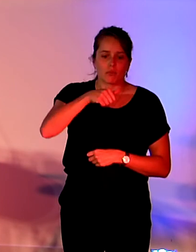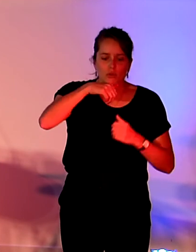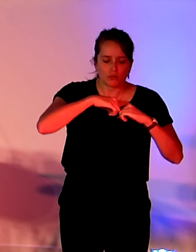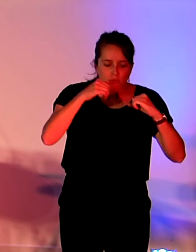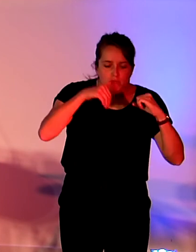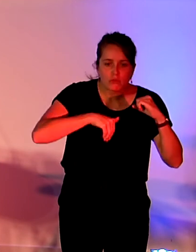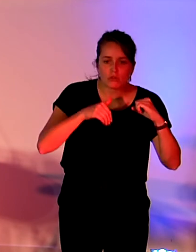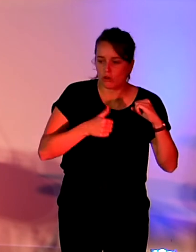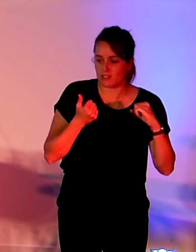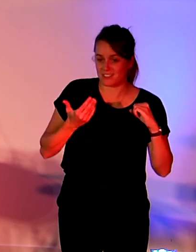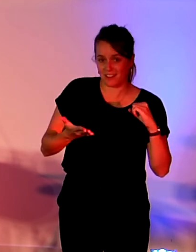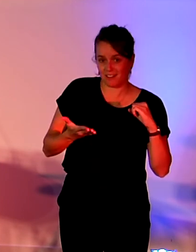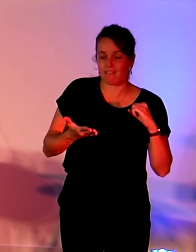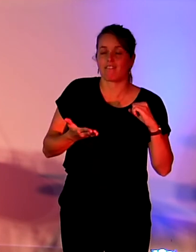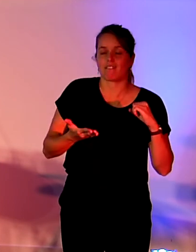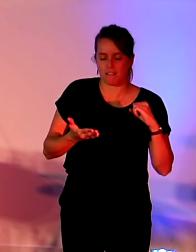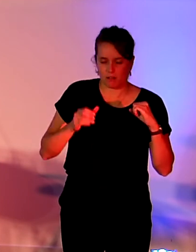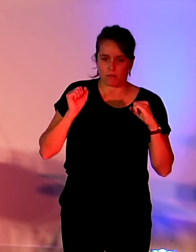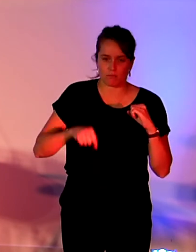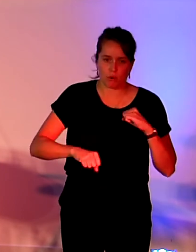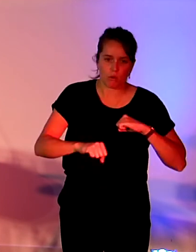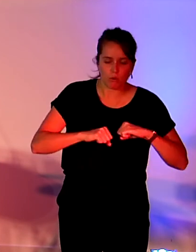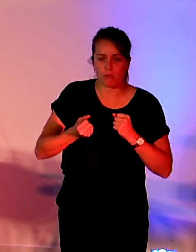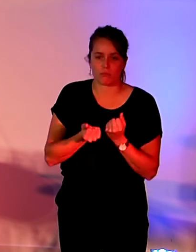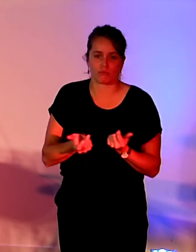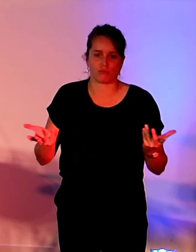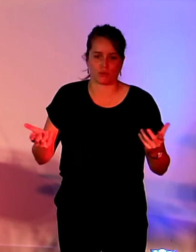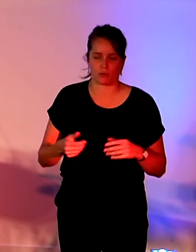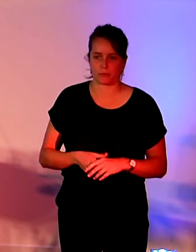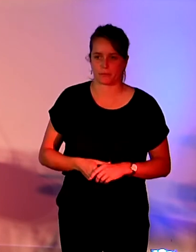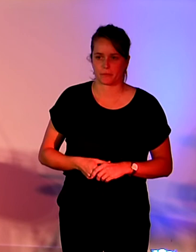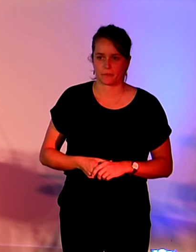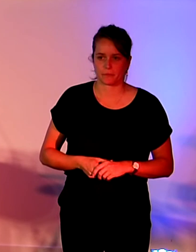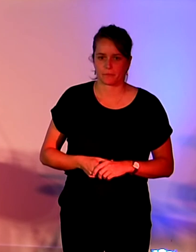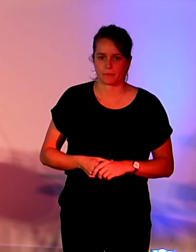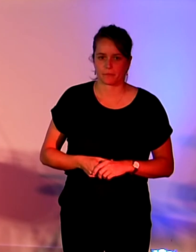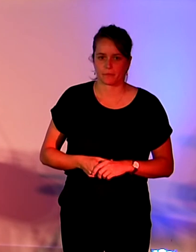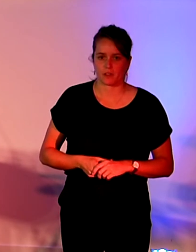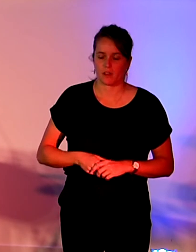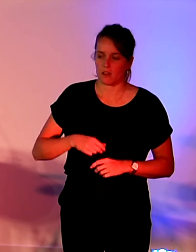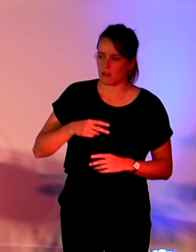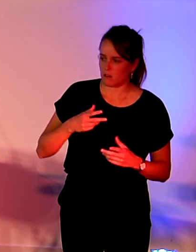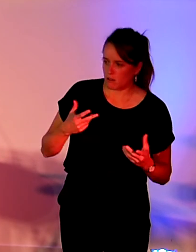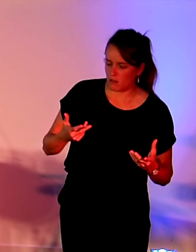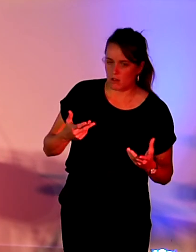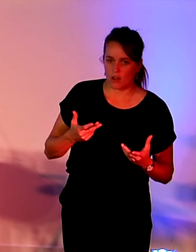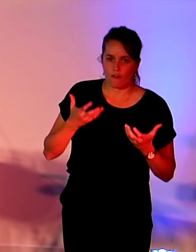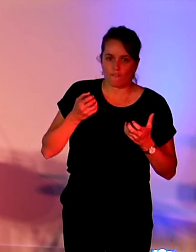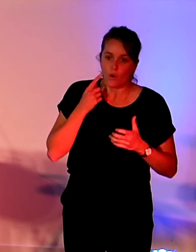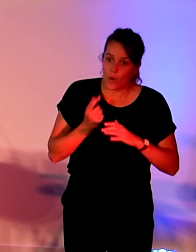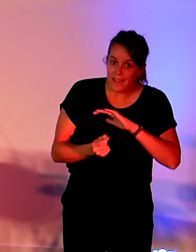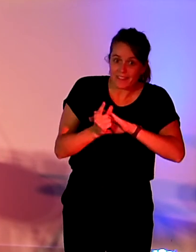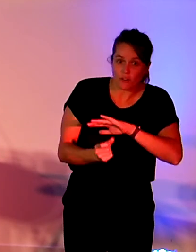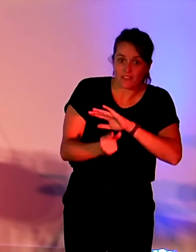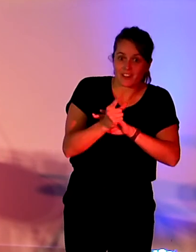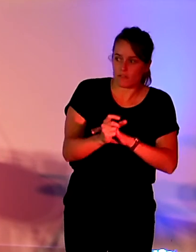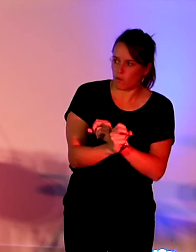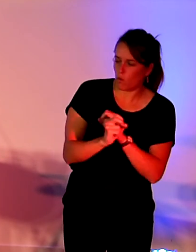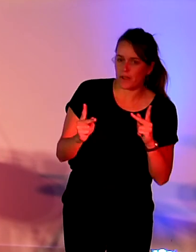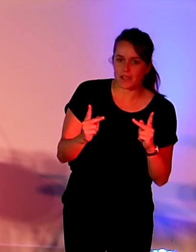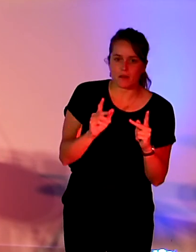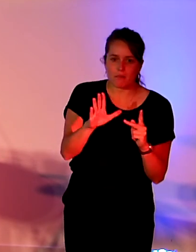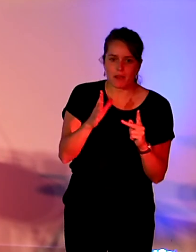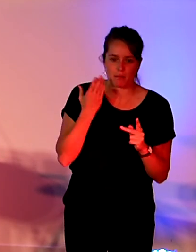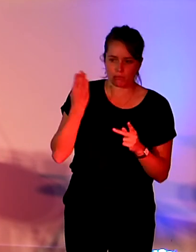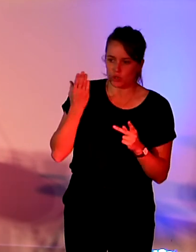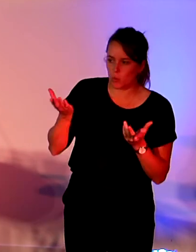premièrement faire en sorte qu'on ait des données pour permettre l'innovation. Donc là, il s'agit de créer des espaces communs de données